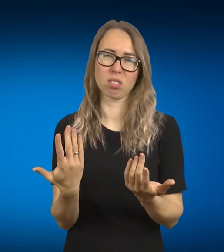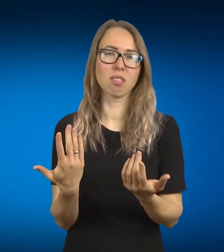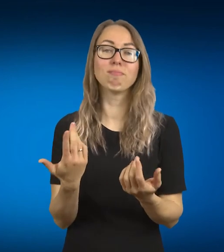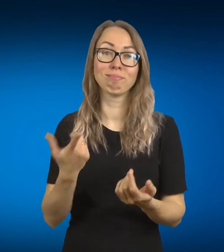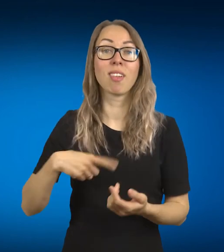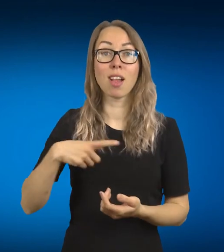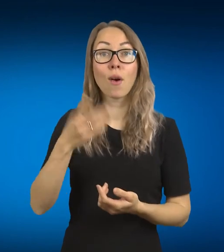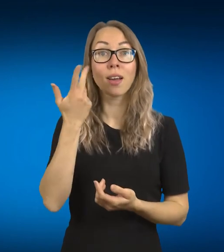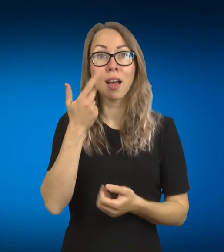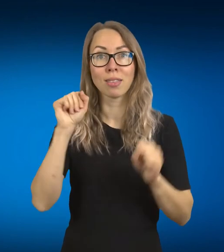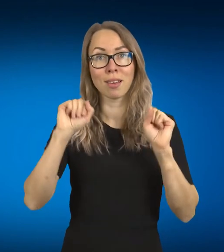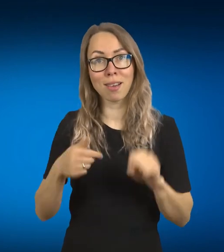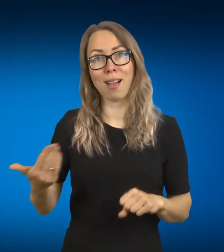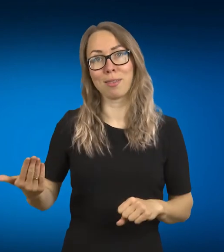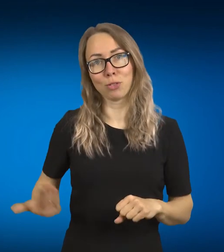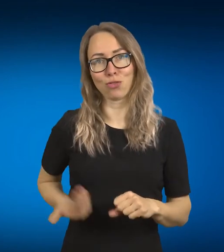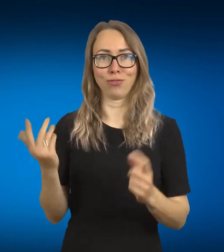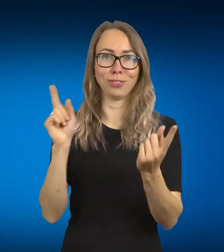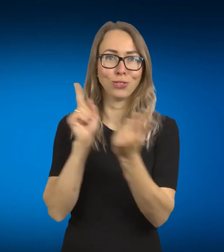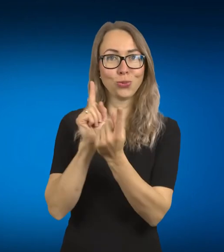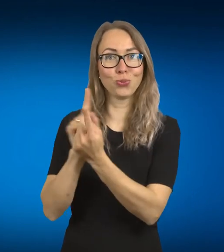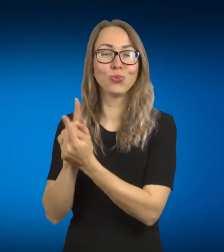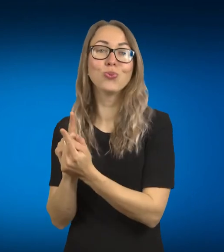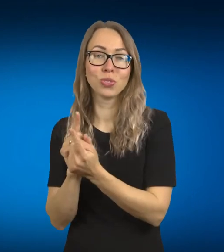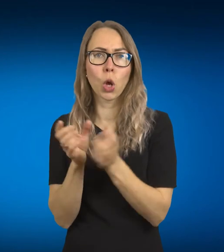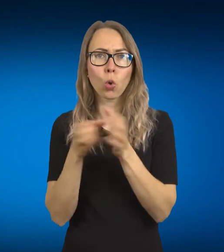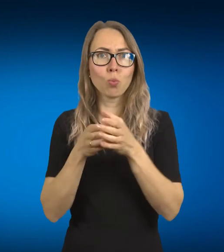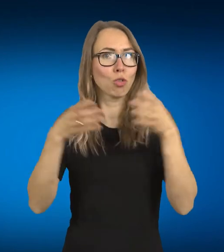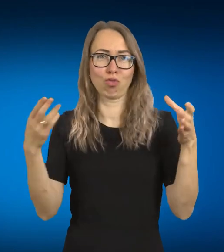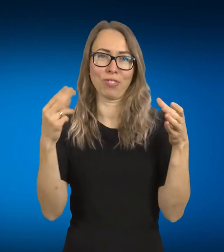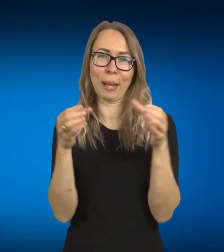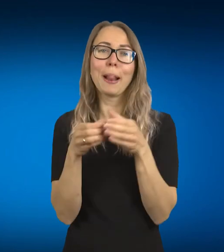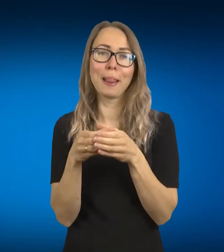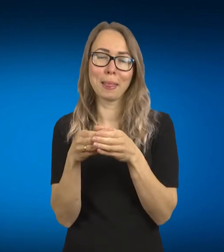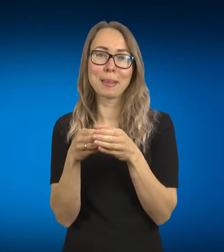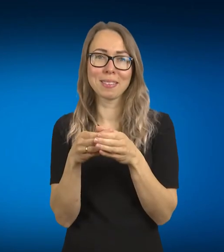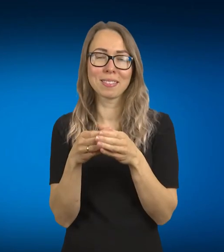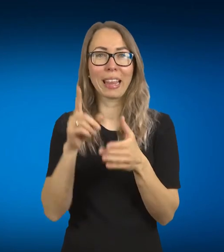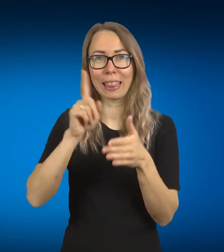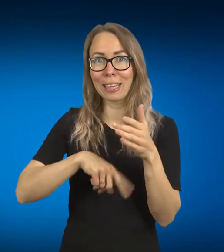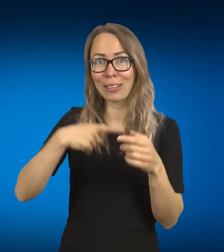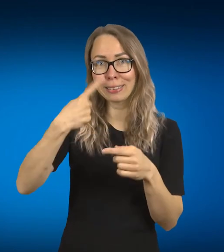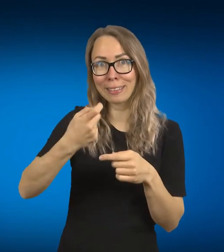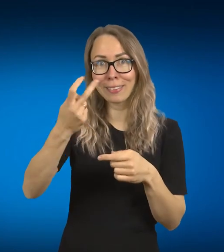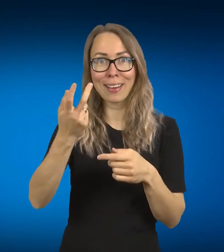susiburti, ne, nėra tokia didelė ta mūsų grupė, tai jau tikime, kad gal nuo kitos savaitės pratesim ir užbaigsim tą kursą.